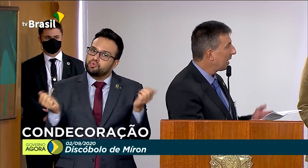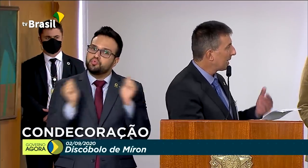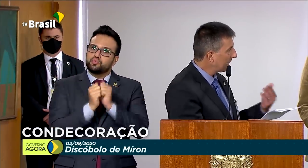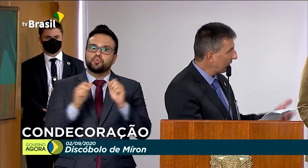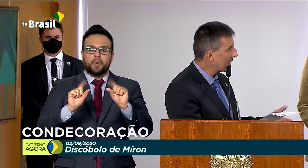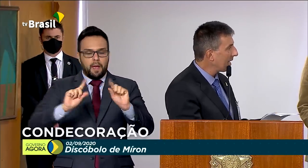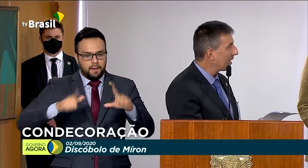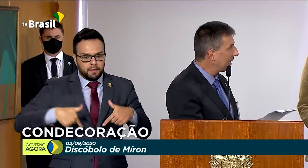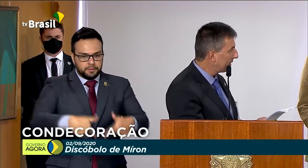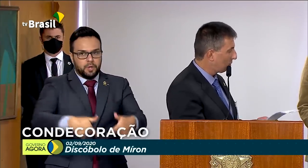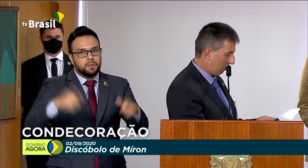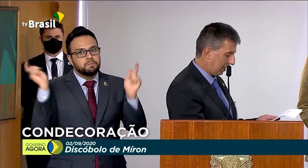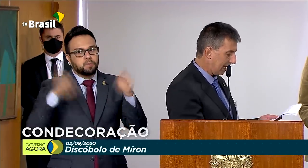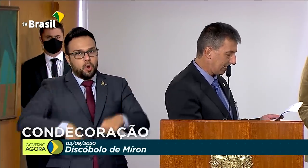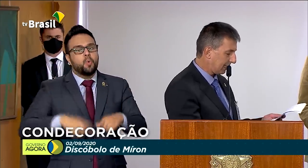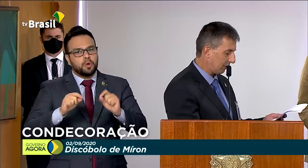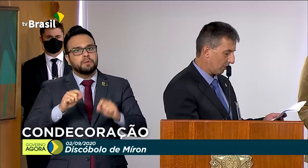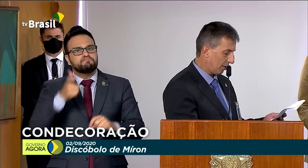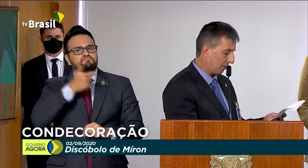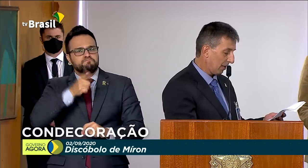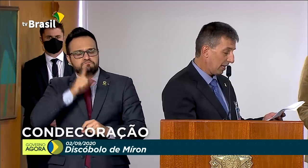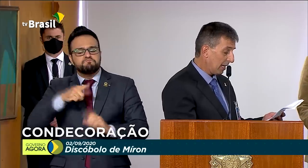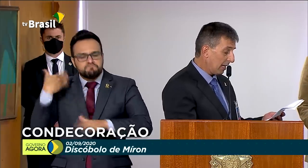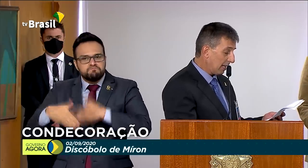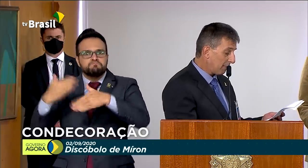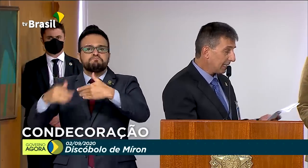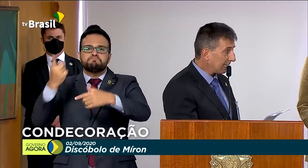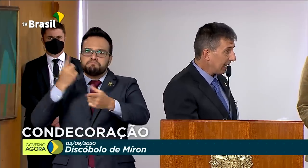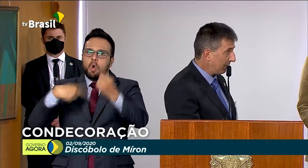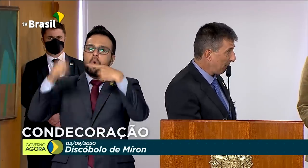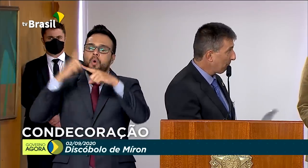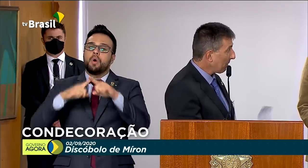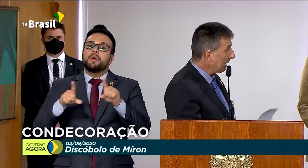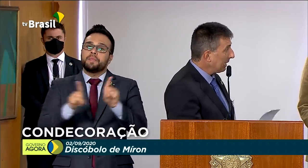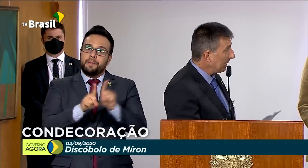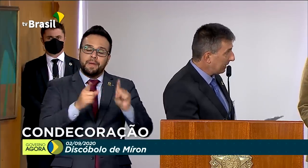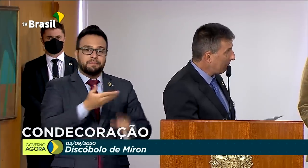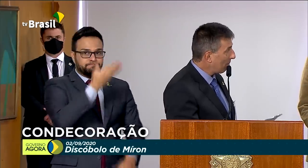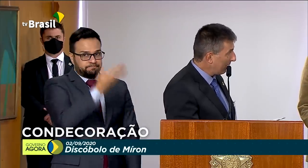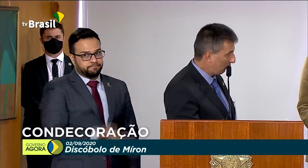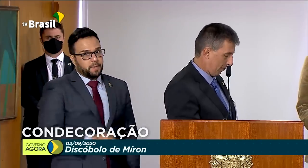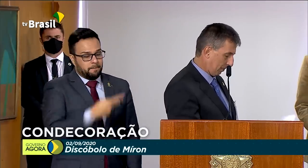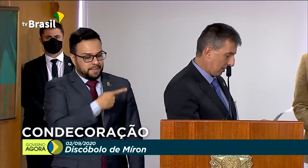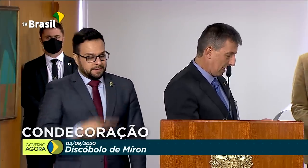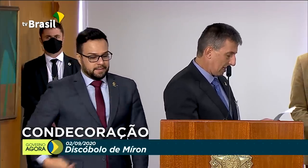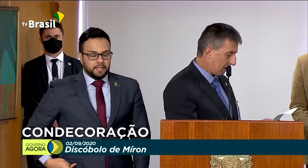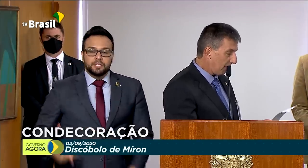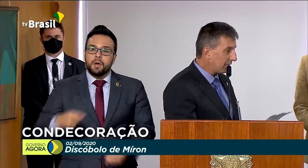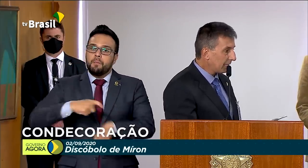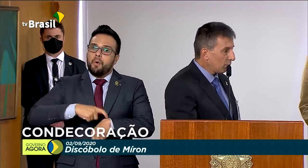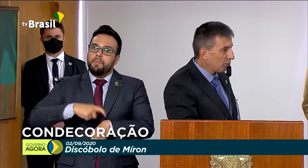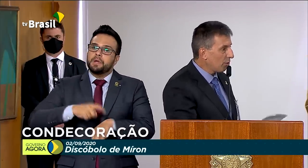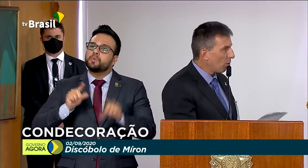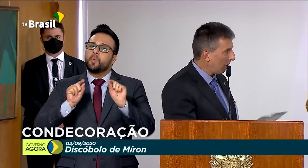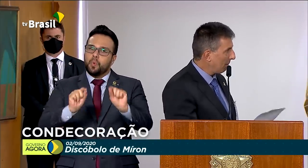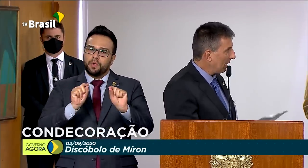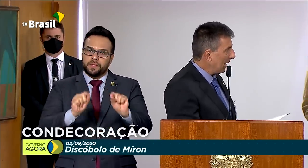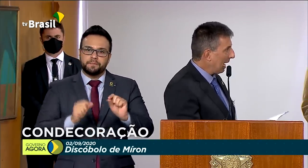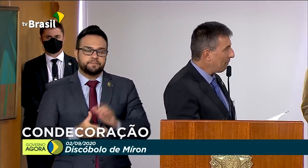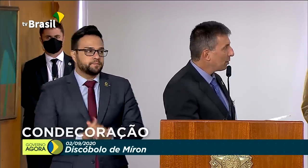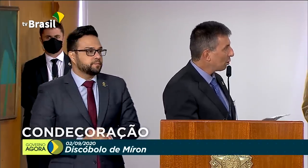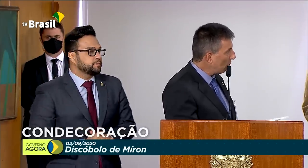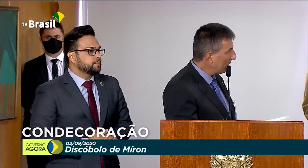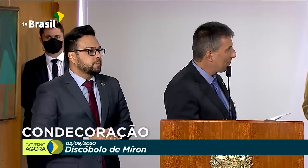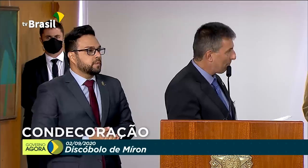ações, que a gente tenha êxito nessas ações e, presidente, nesse momento, talvez seja o senhor